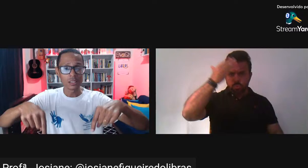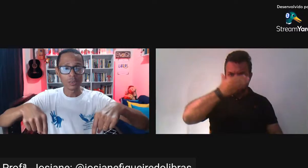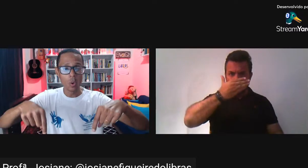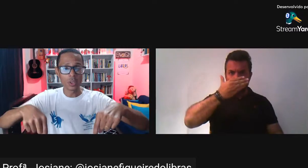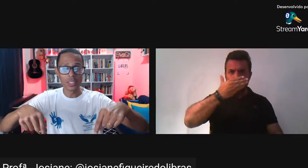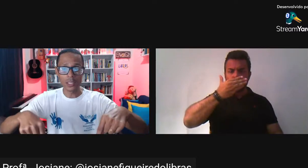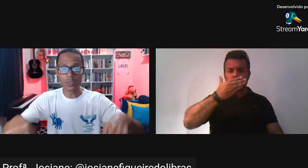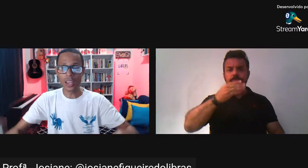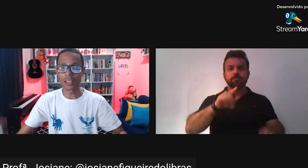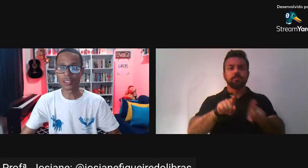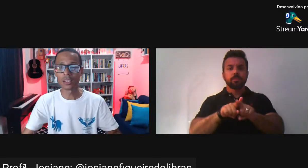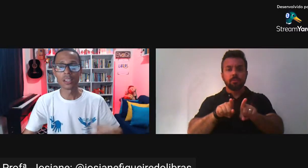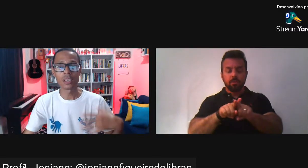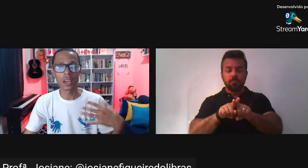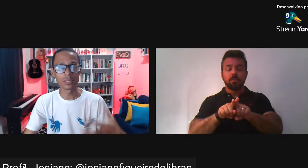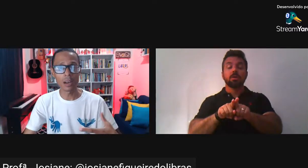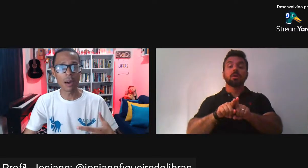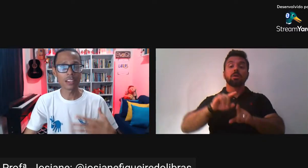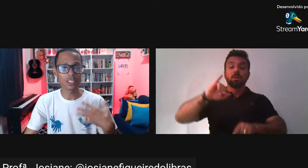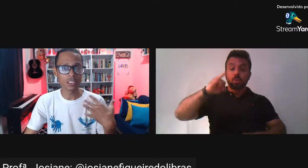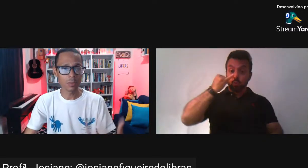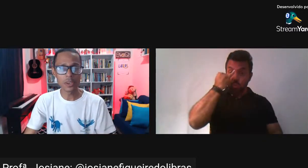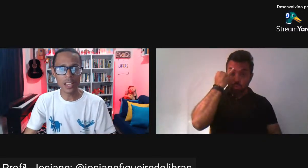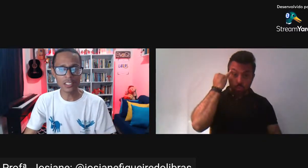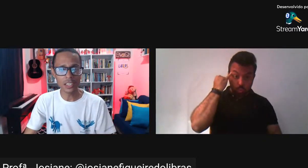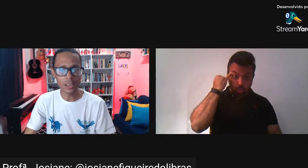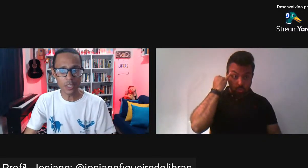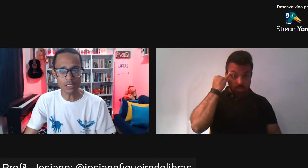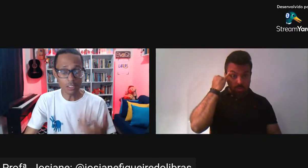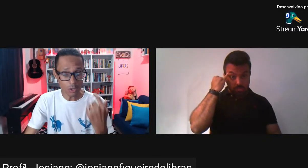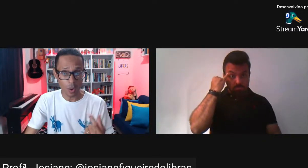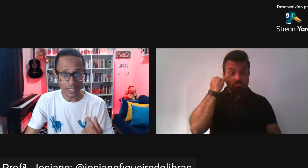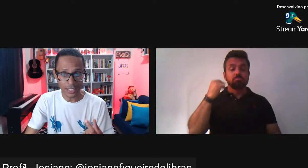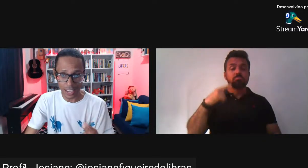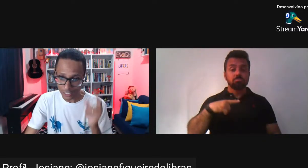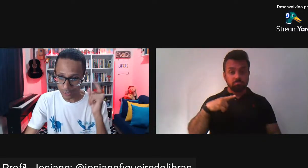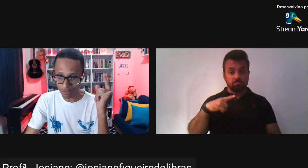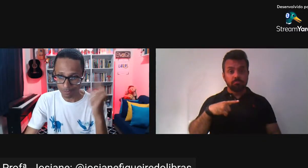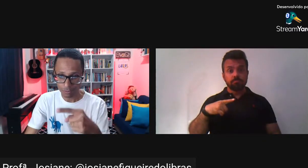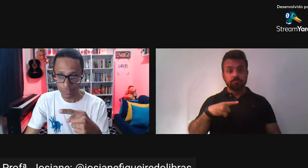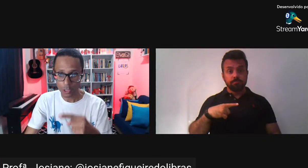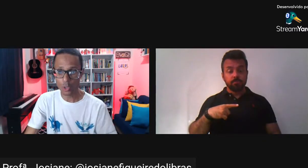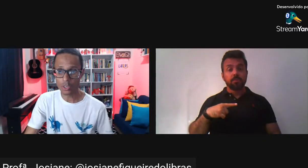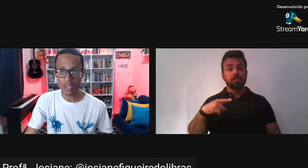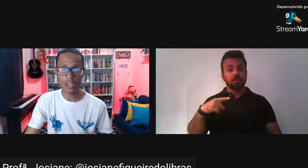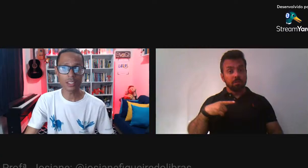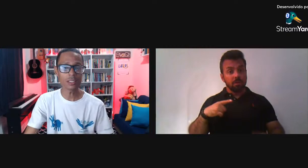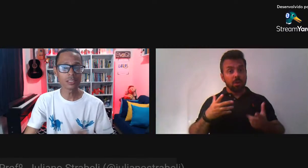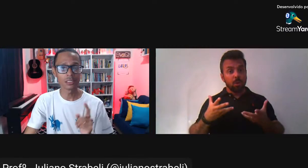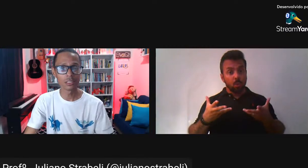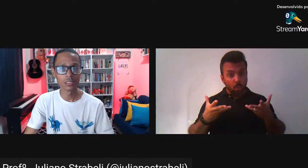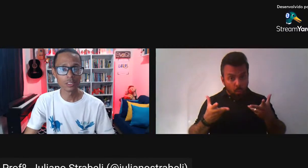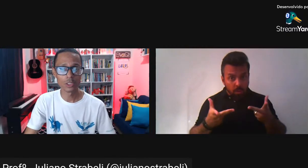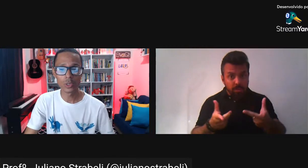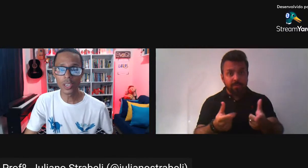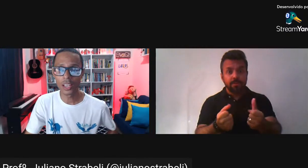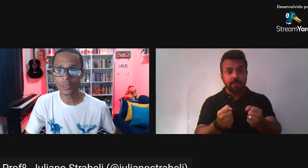O contato dela Que é um trabalho De acessibilidade Em Libras De qualidade Josiane